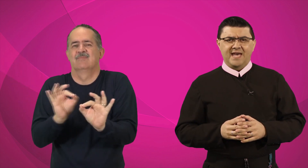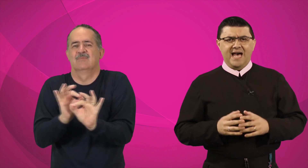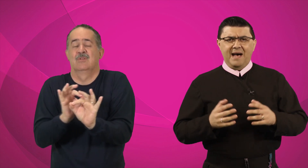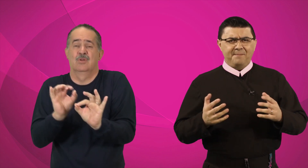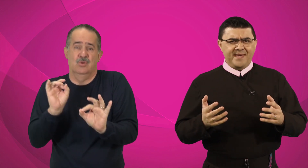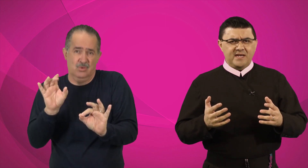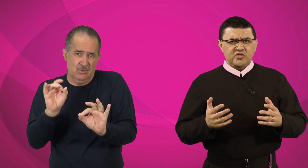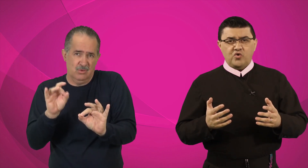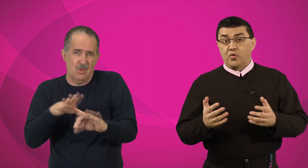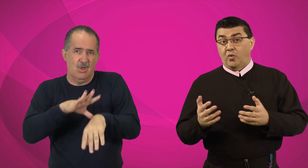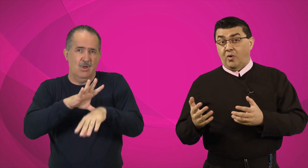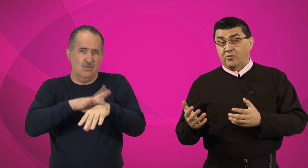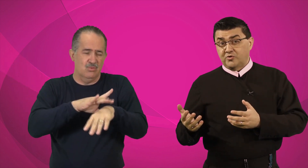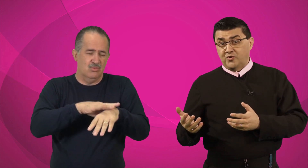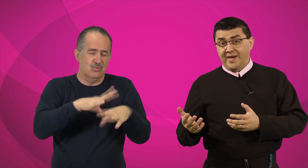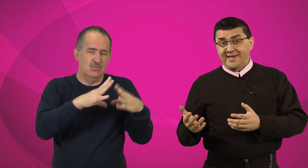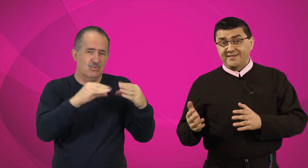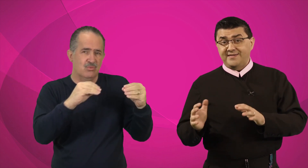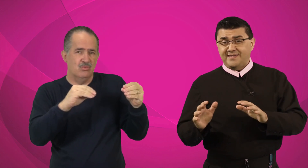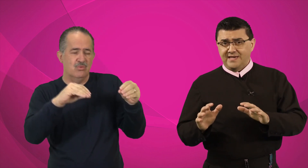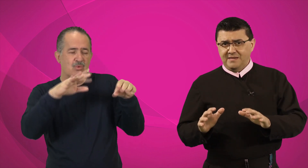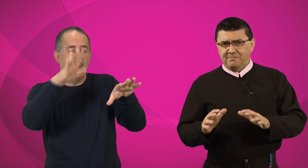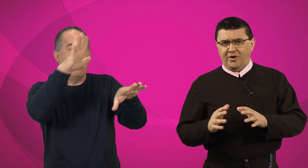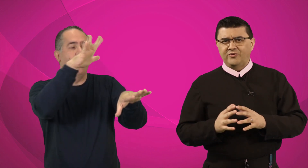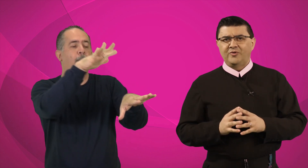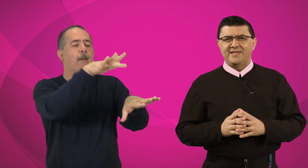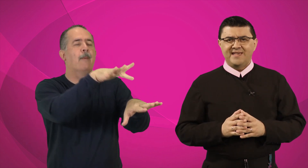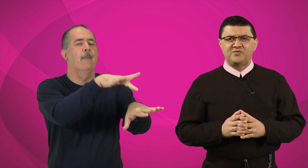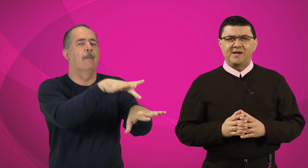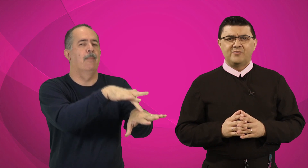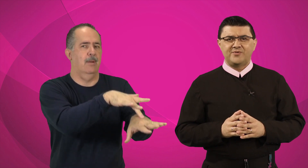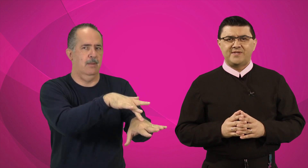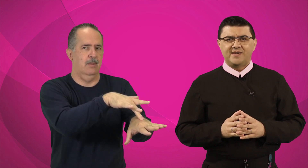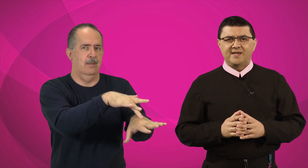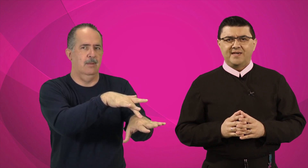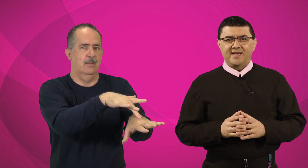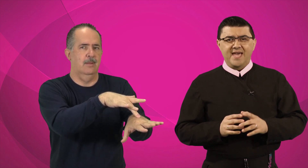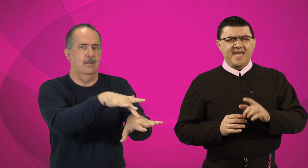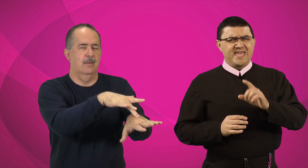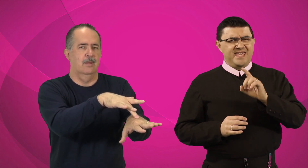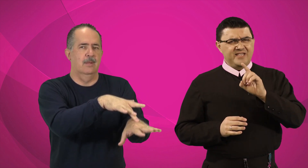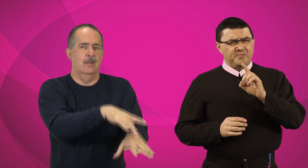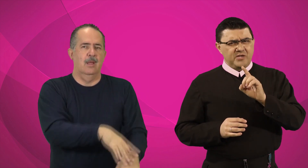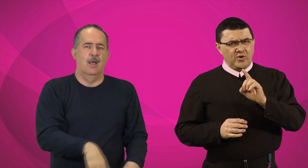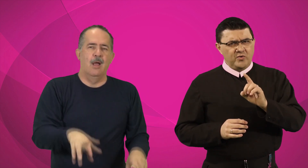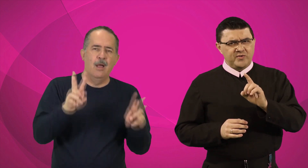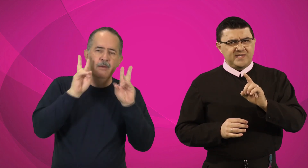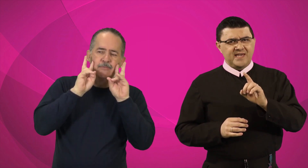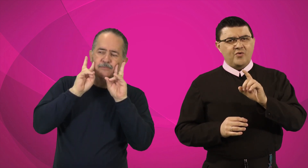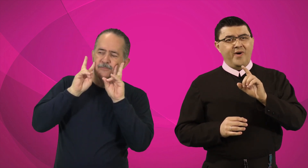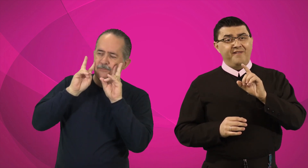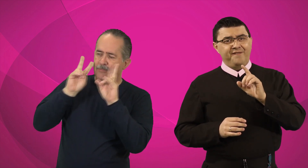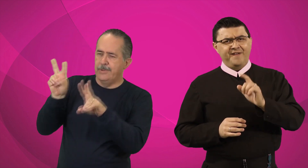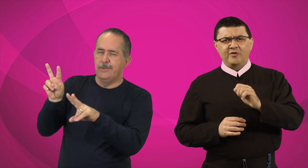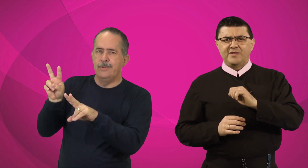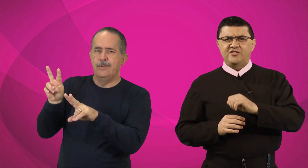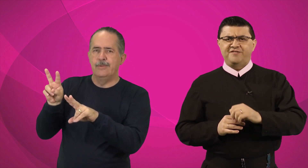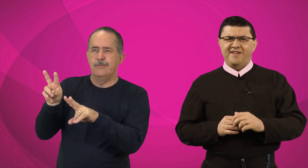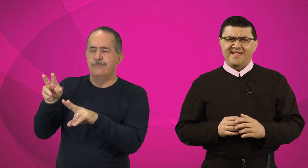Apenas curou alguns doentes, impondo-lhes as mãos. E admirou-se com a falta de fé